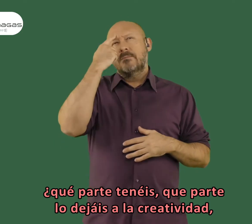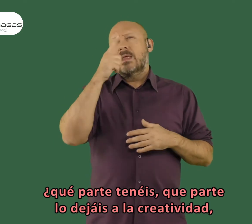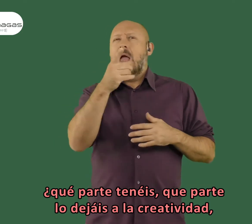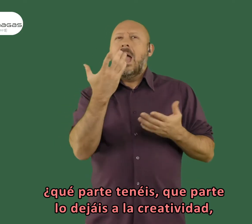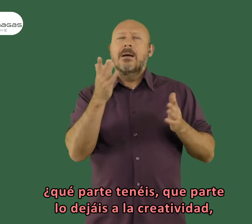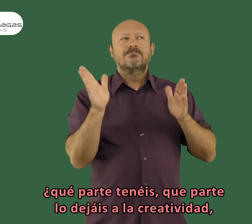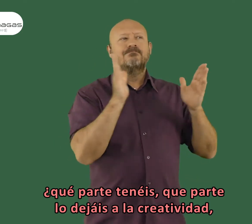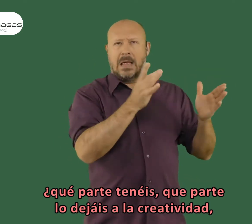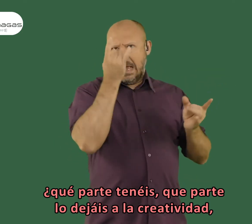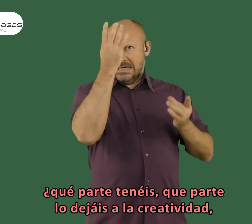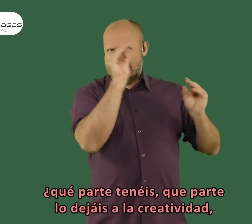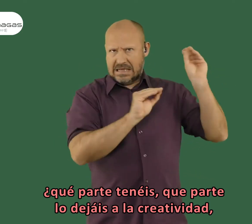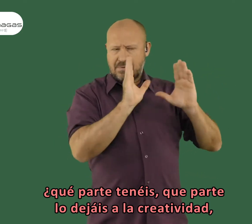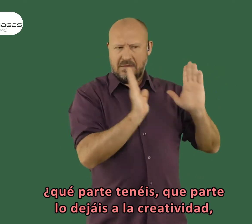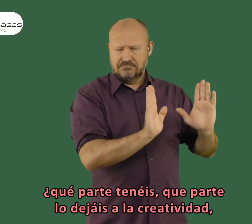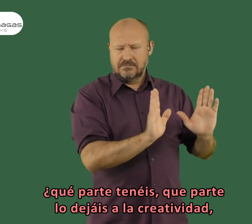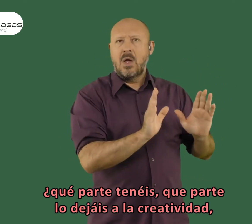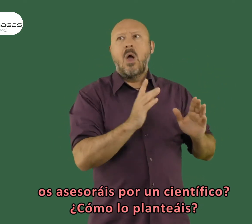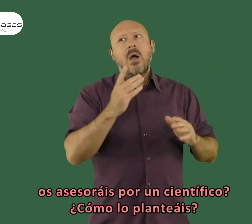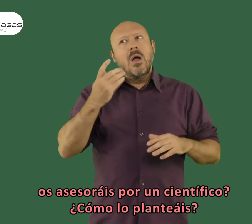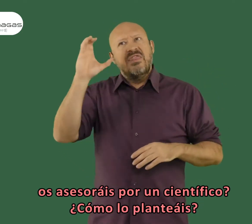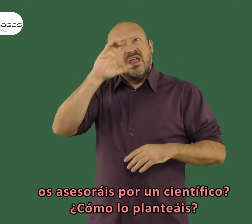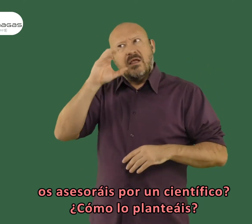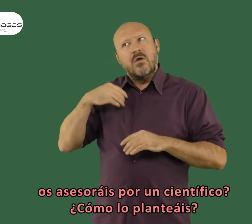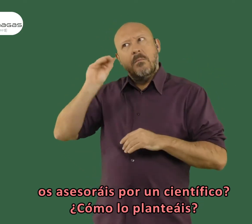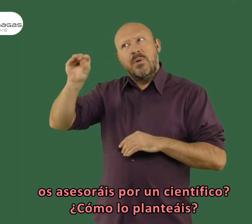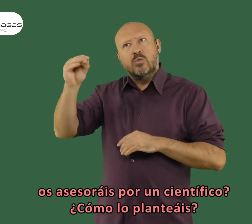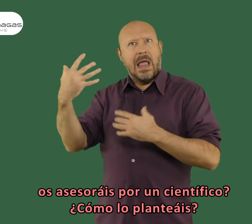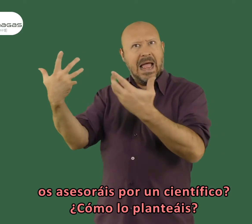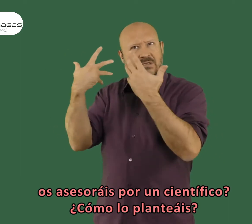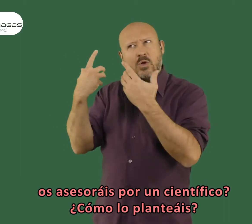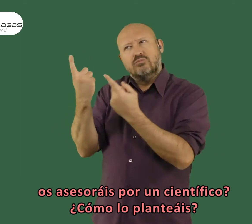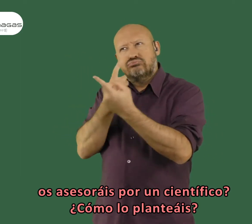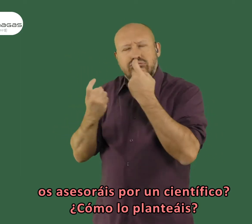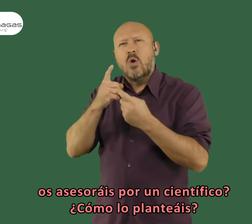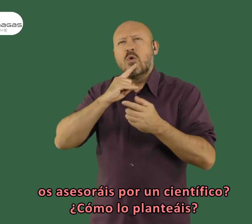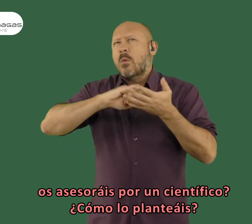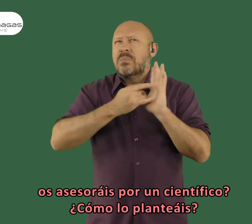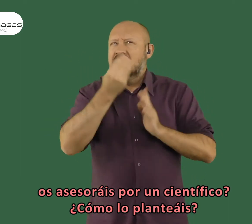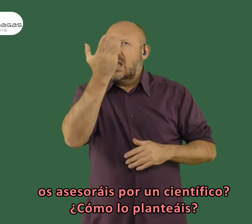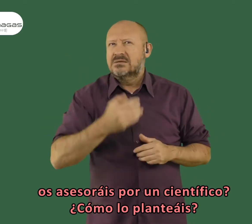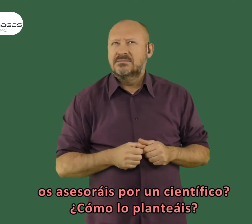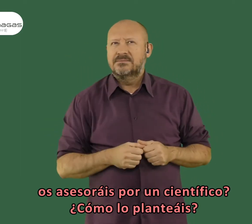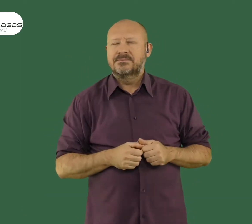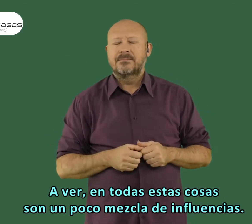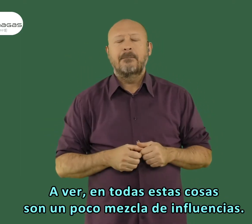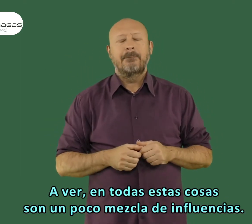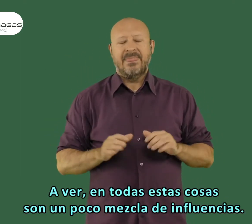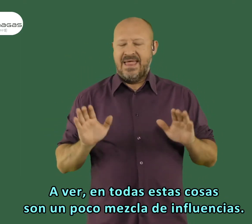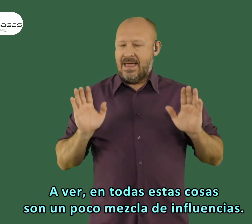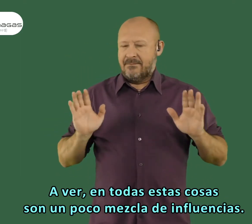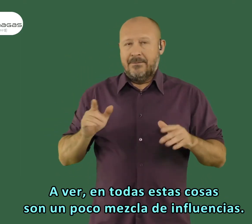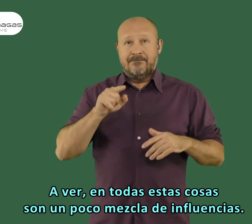¿qué parte le dejáis a la creatividad? ¿Os asesoráis por un científico? ¿Cómo lo planteáis?